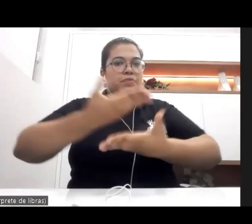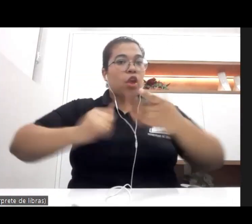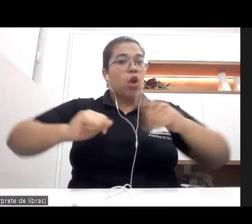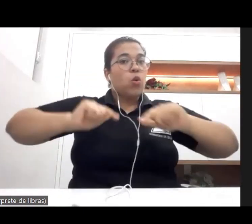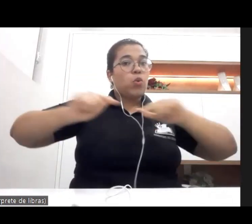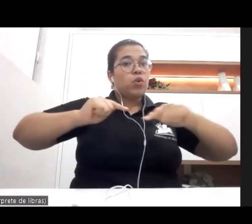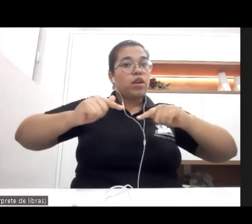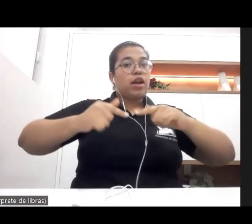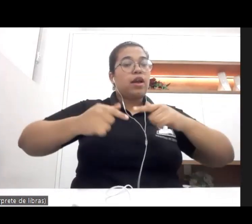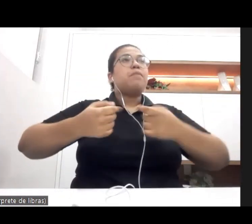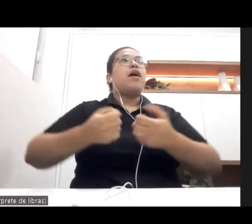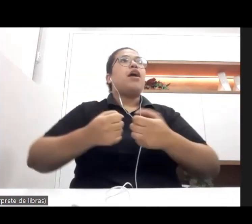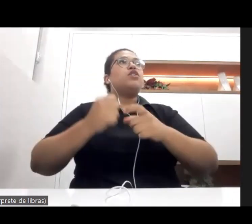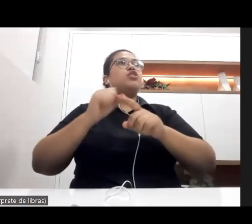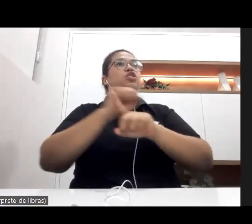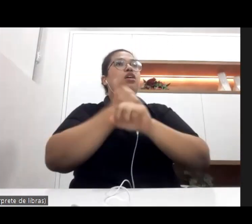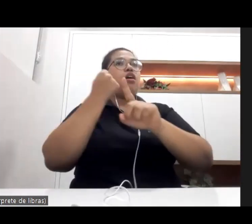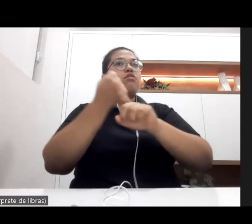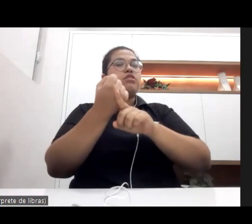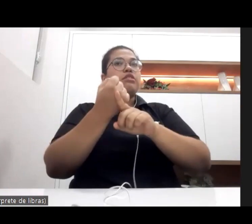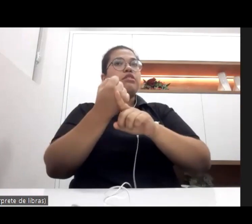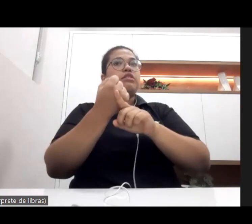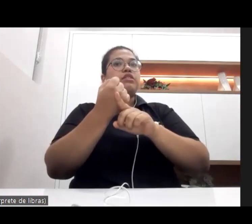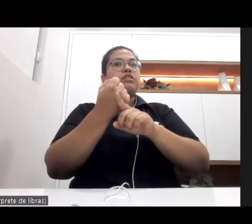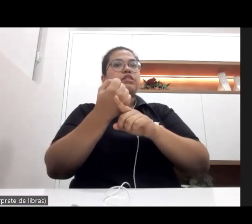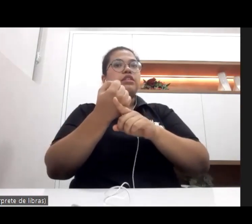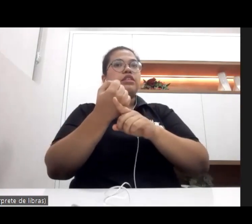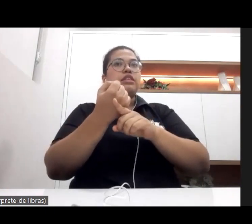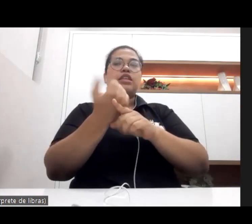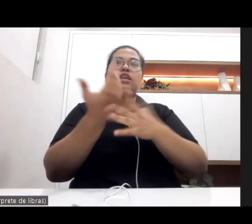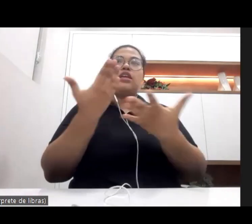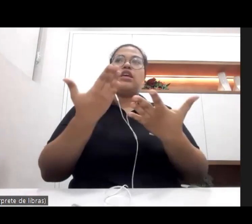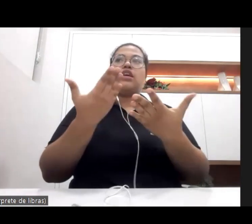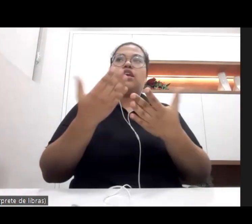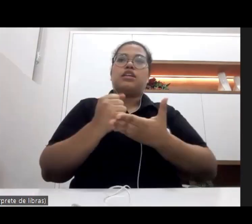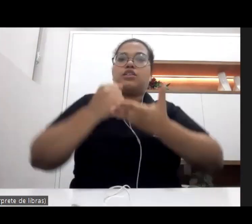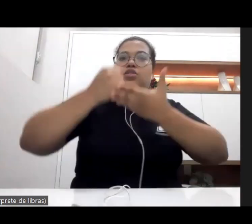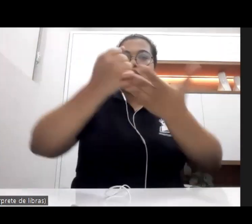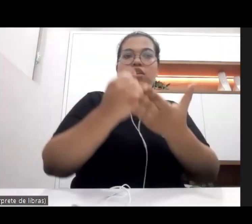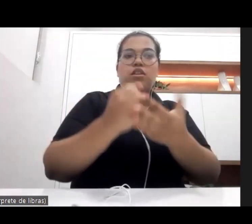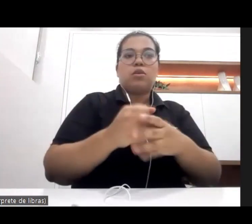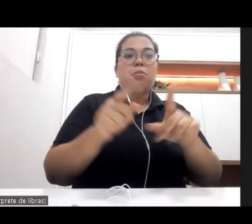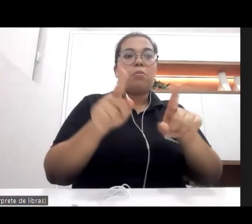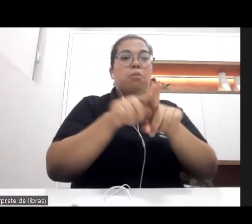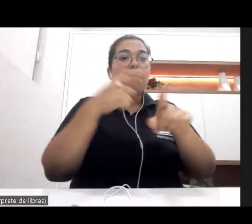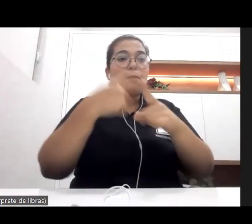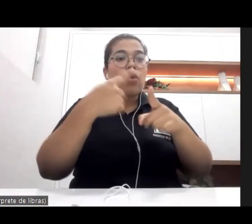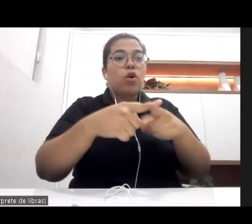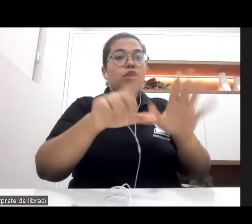política de educação em função da aprovação da Lei nº.935.